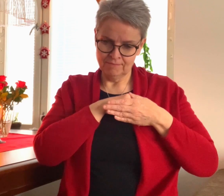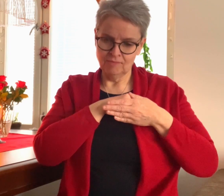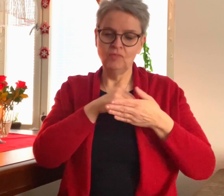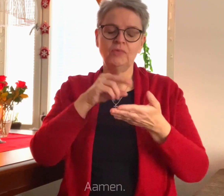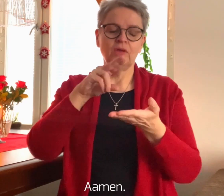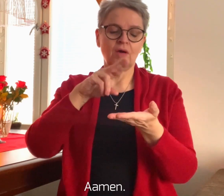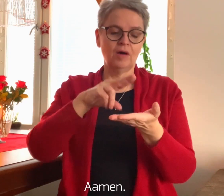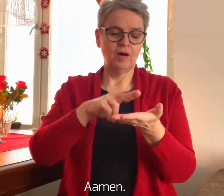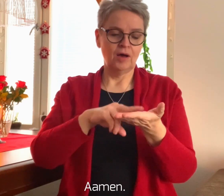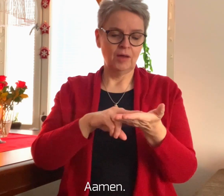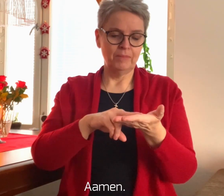Aamen.